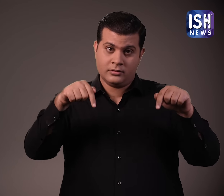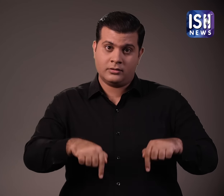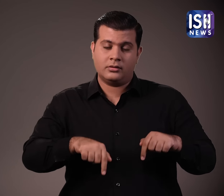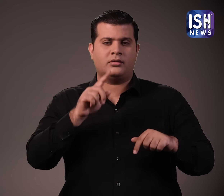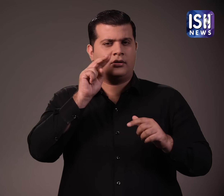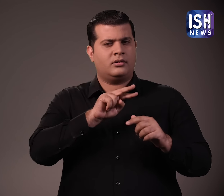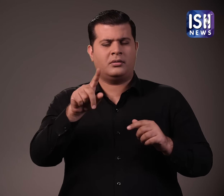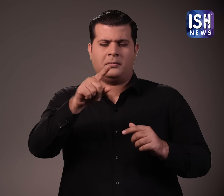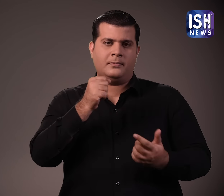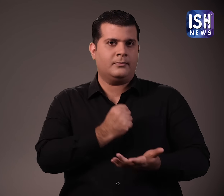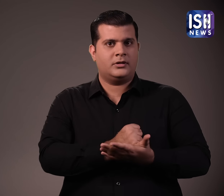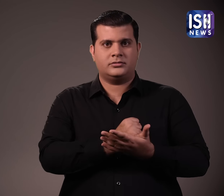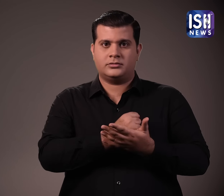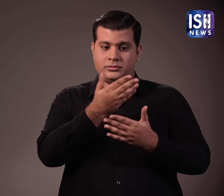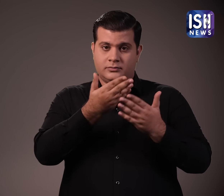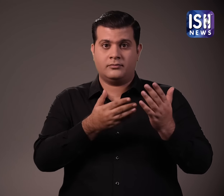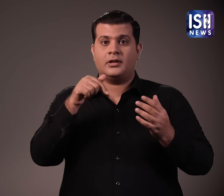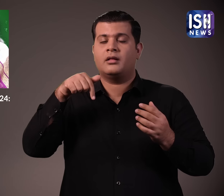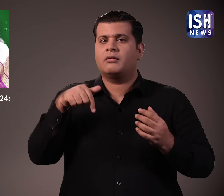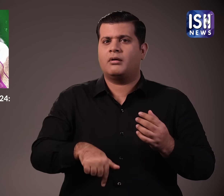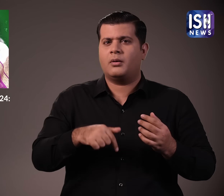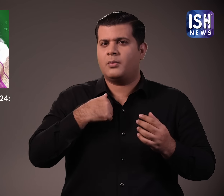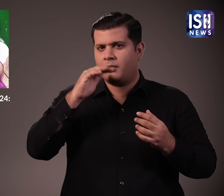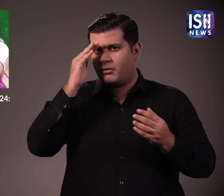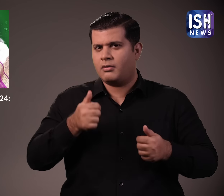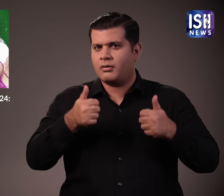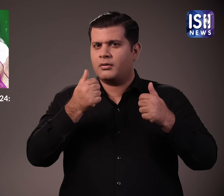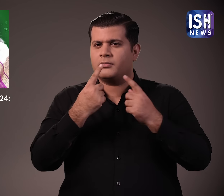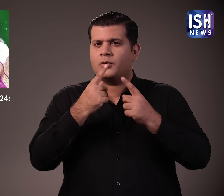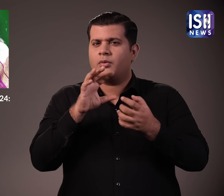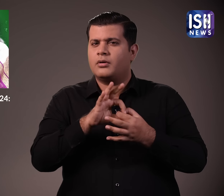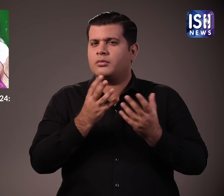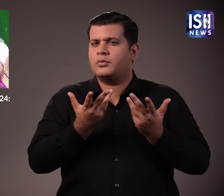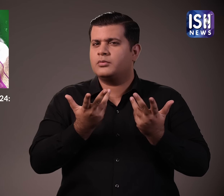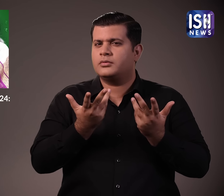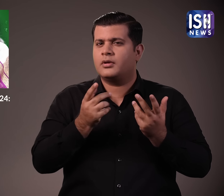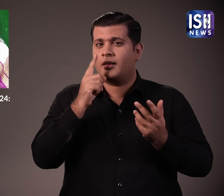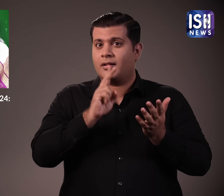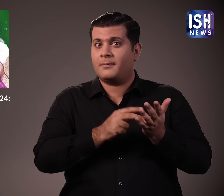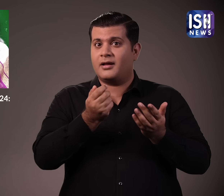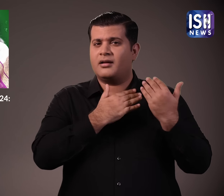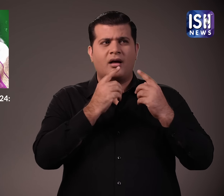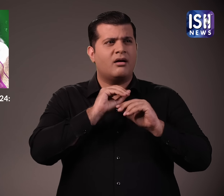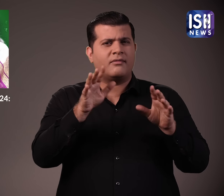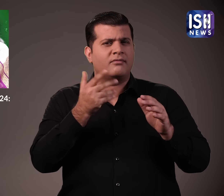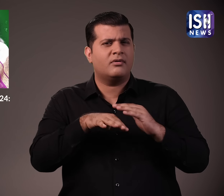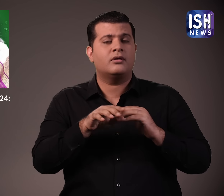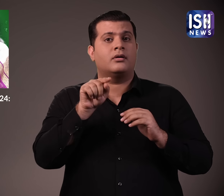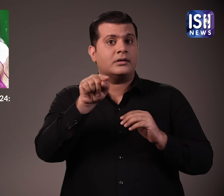देखे इसे अवश्य देखे आज में अपडेट में रोजगार